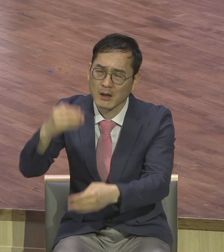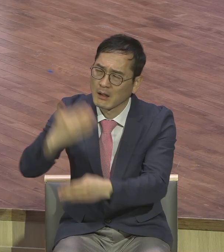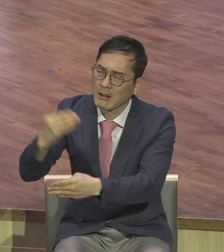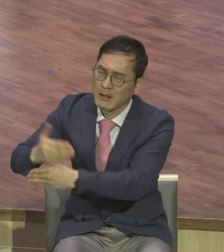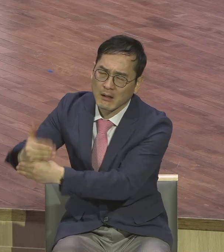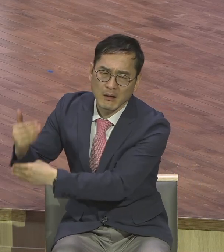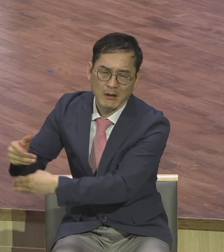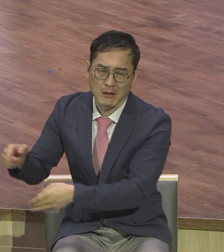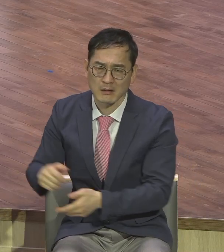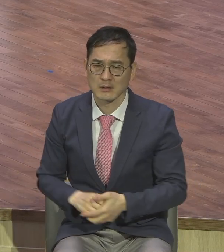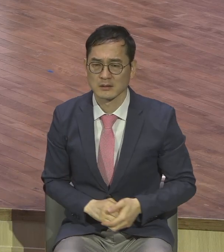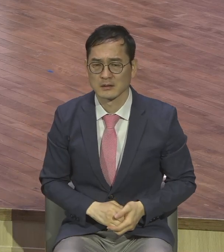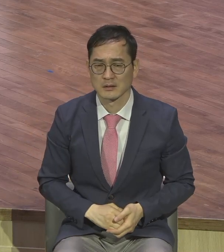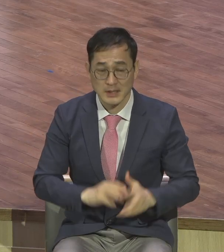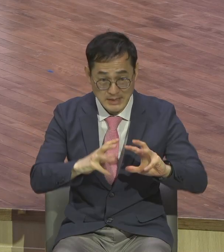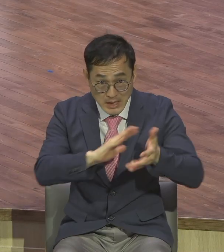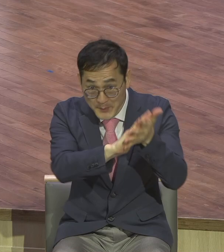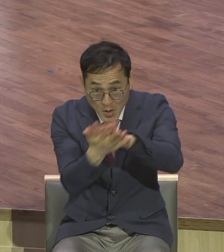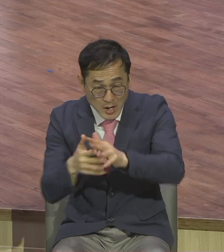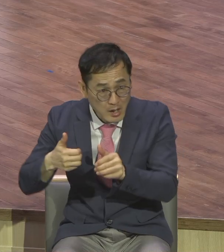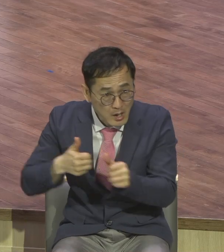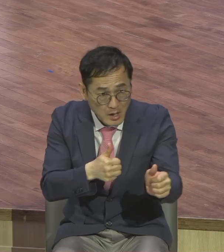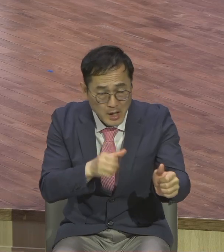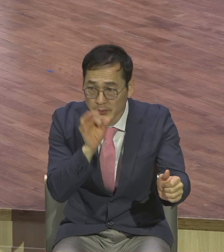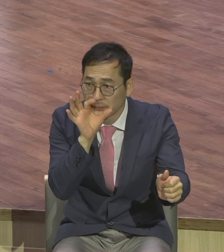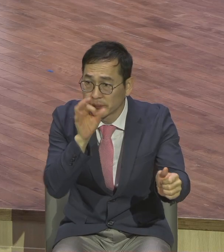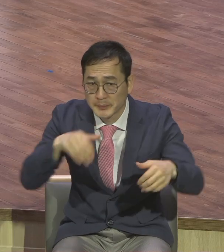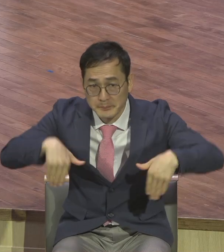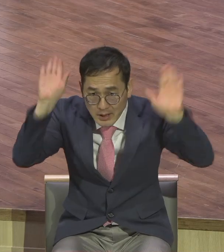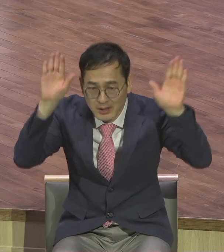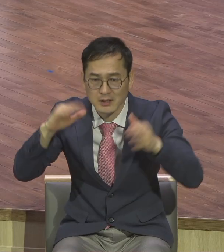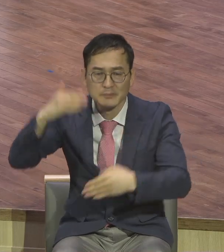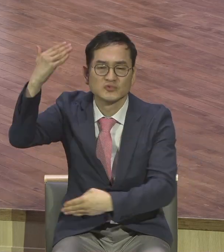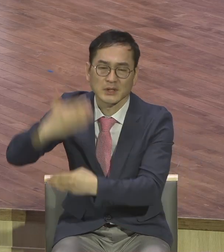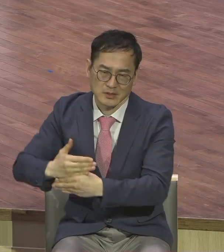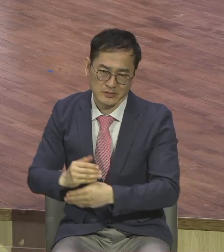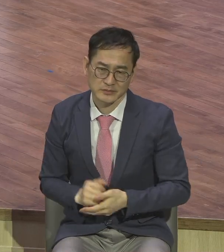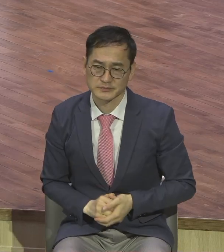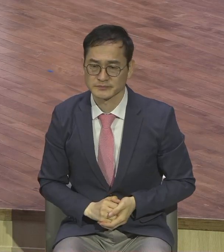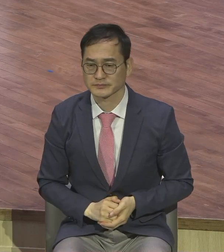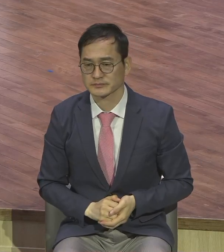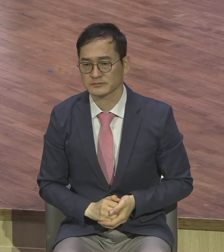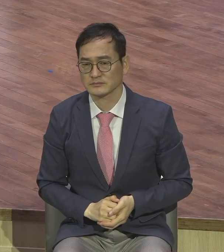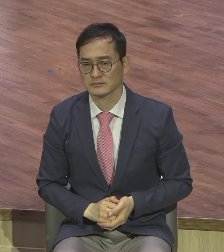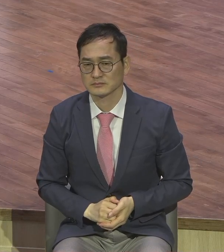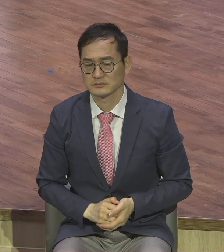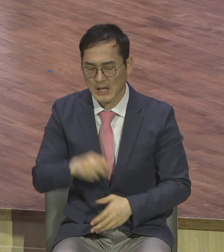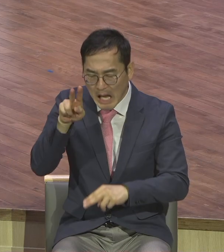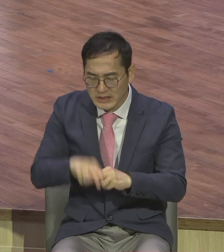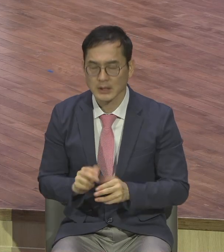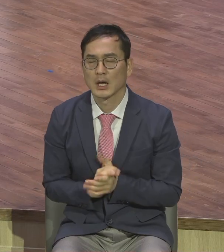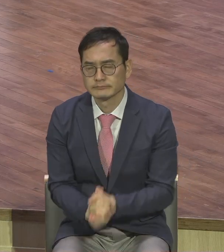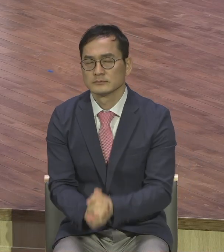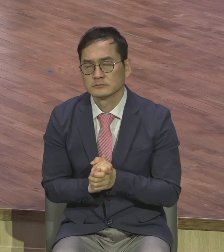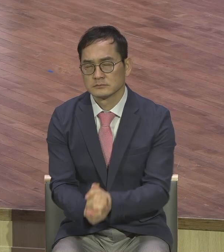못 따라가니까 세상 변화를 못 따라가 교회가. 믿습니다. 믿습니다. 믿습니다. 앉아있는데 실제로 하나도 믿지도 않아요.